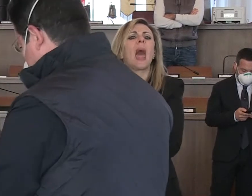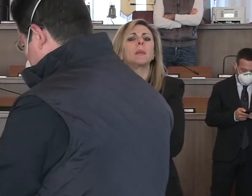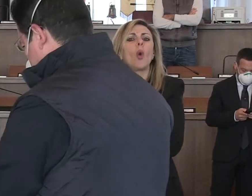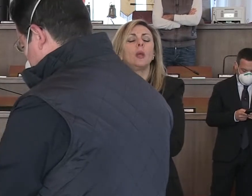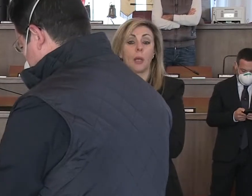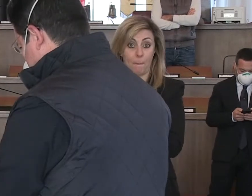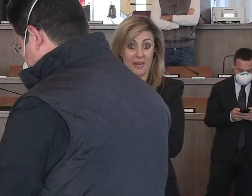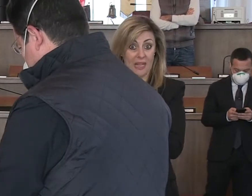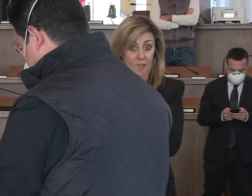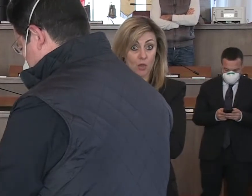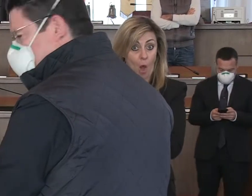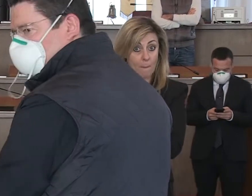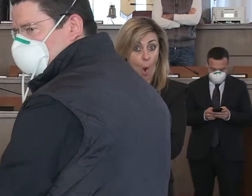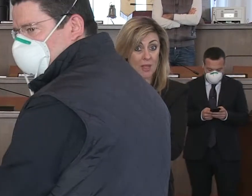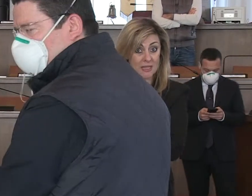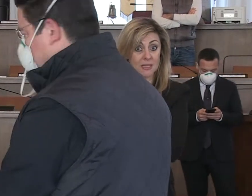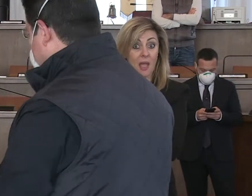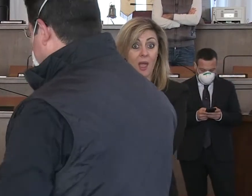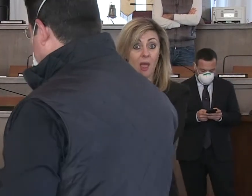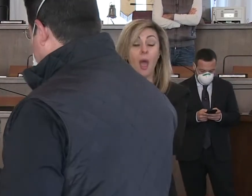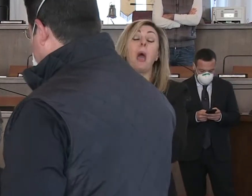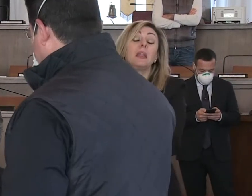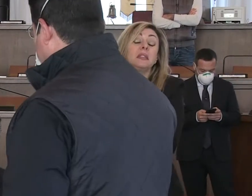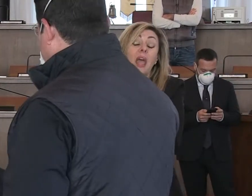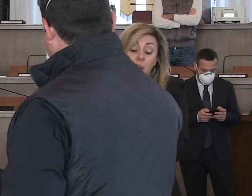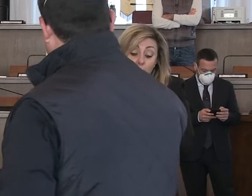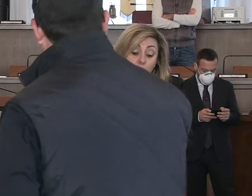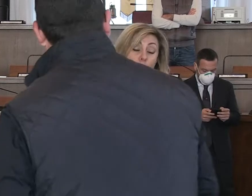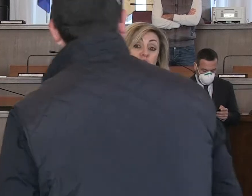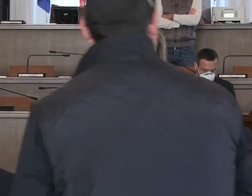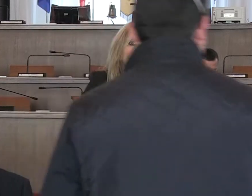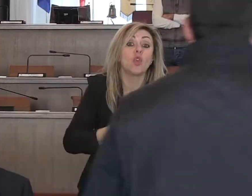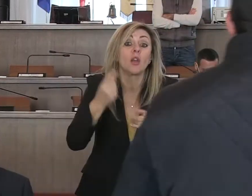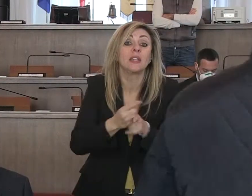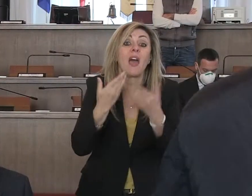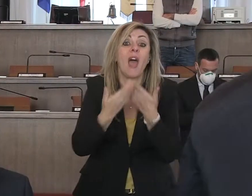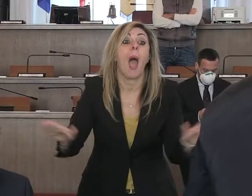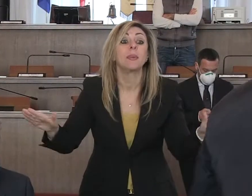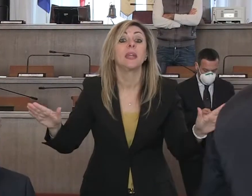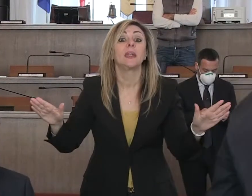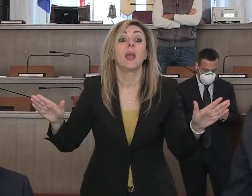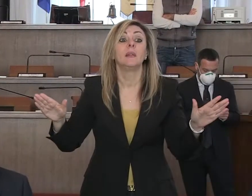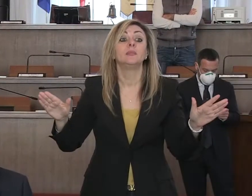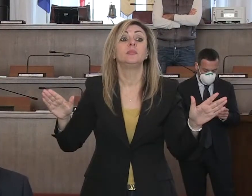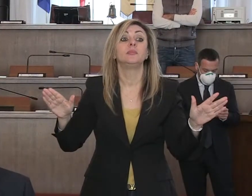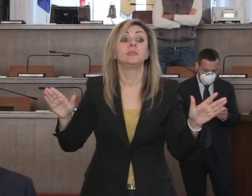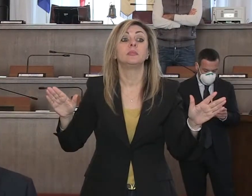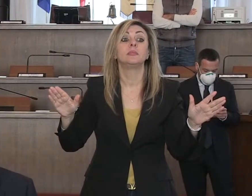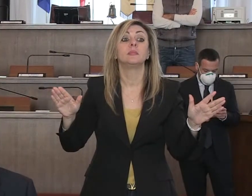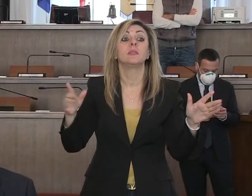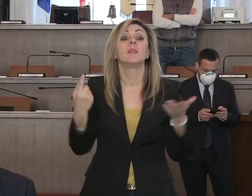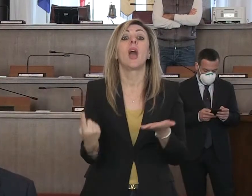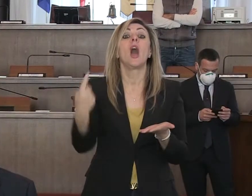della Regione Molise mi ha garantito entro poco in questi giorni e riusciranno a riaprire, quindi questo tornerà a